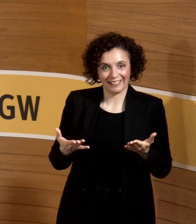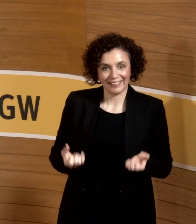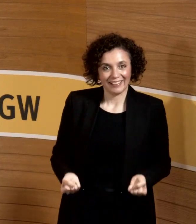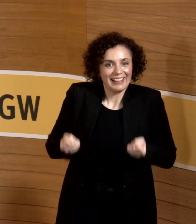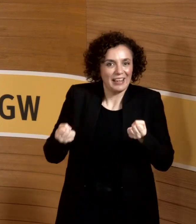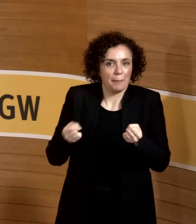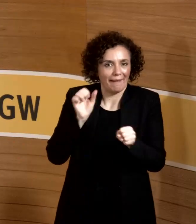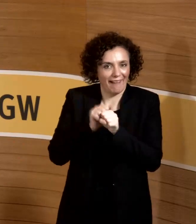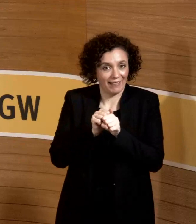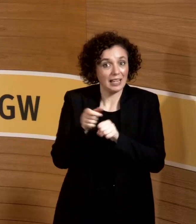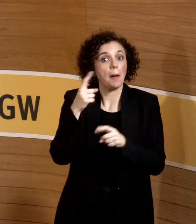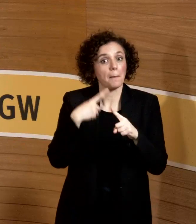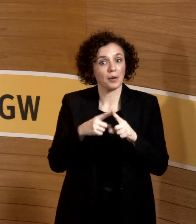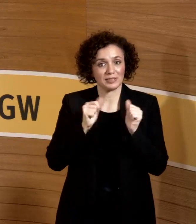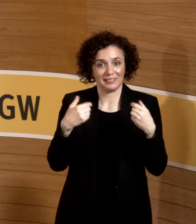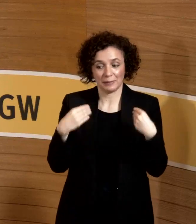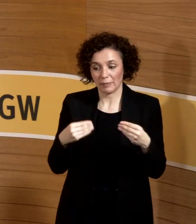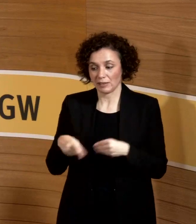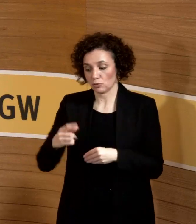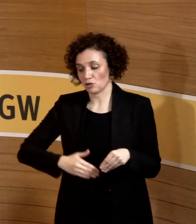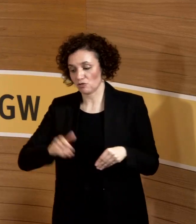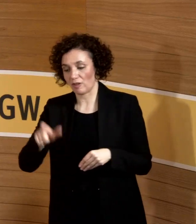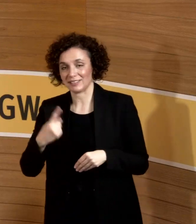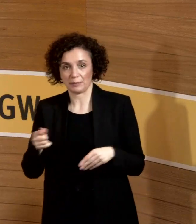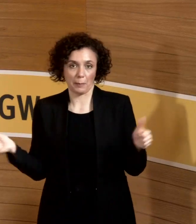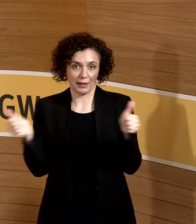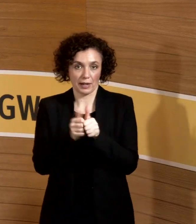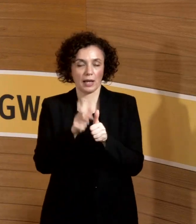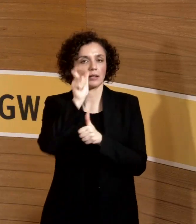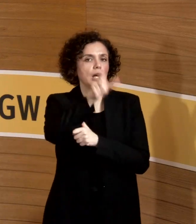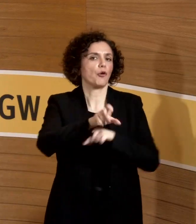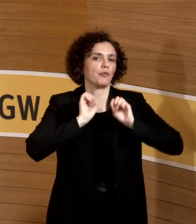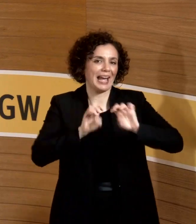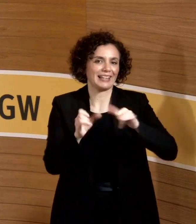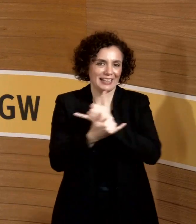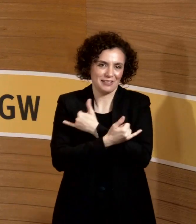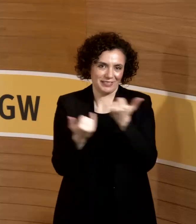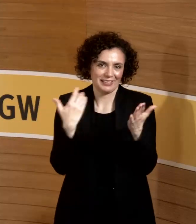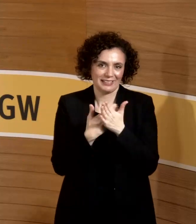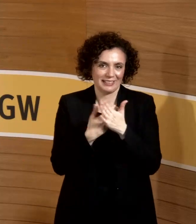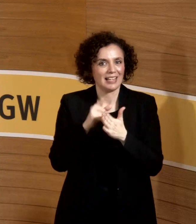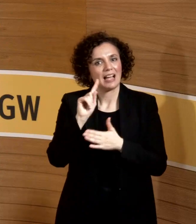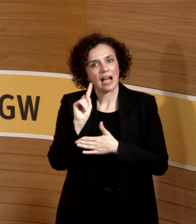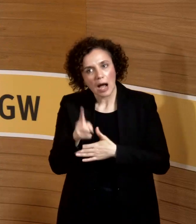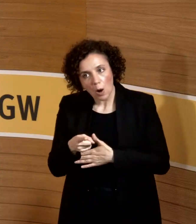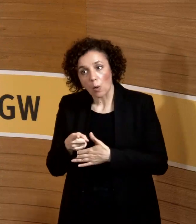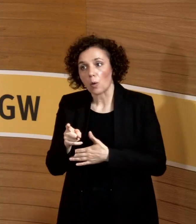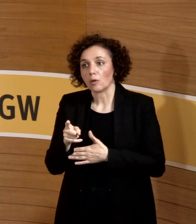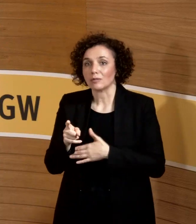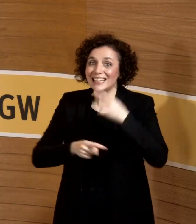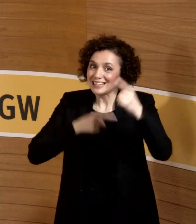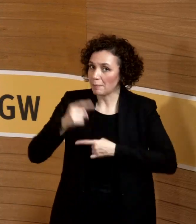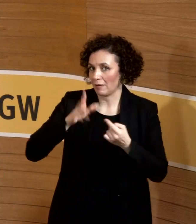selber, aber sozusagen begleitet die Schülerin und bringt gleich was bei. Das ist so ein, was auch nicht immer umsetzbar ist. Also